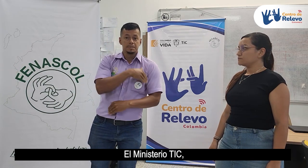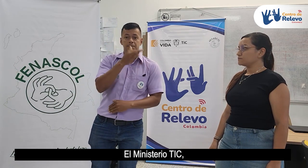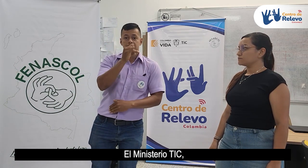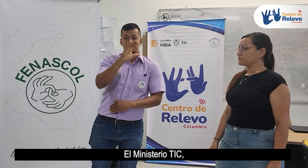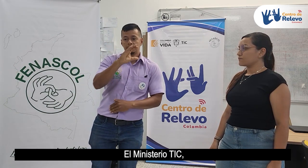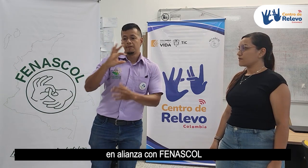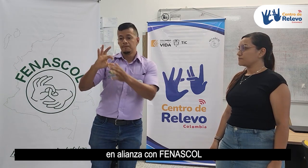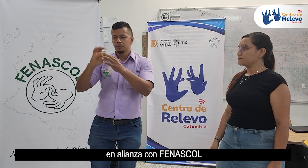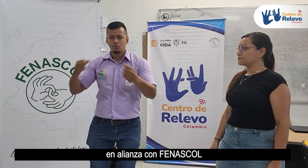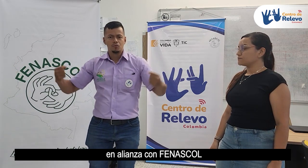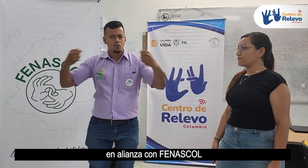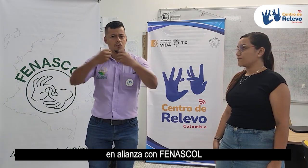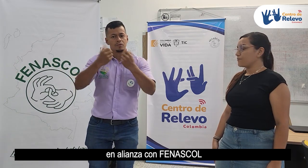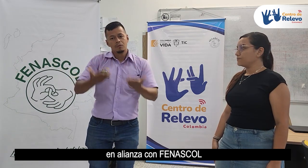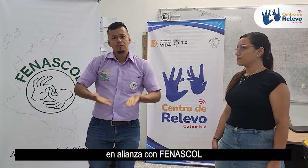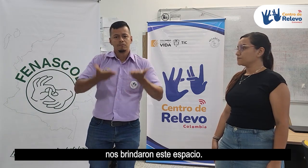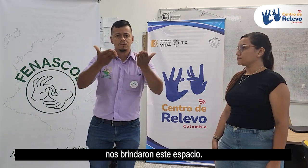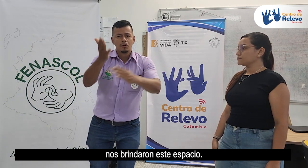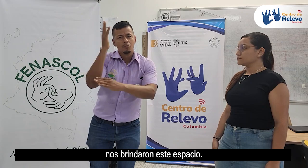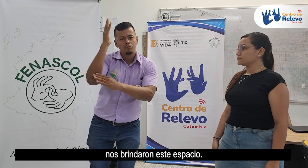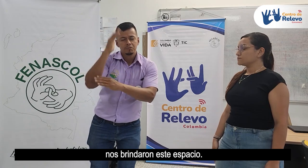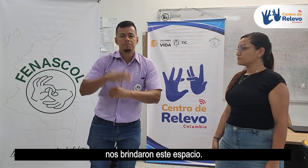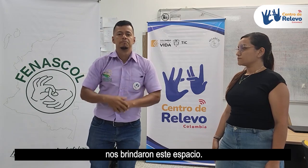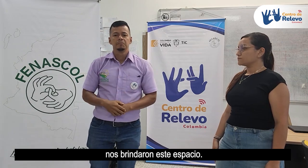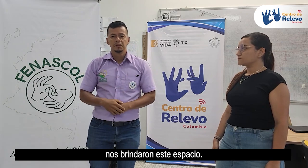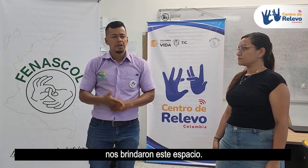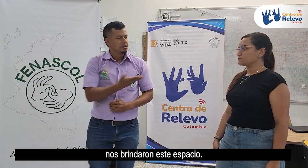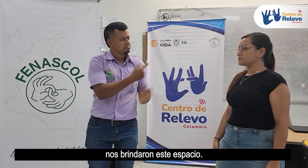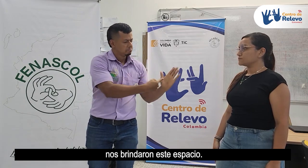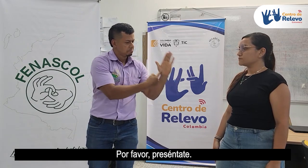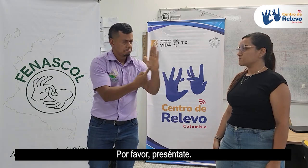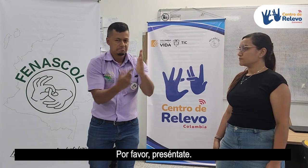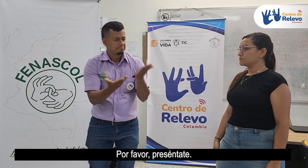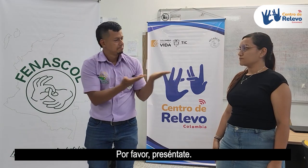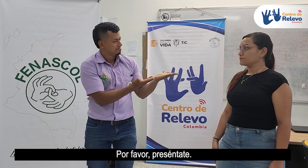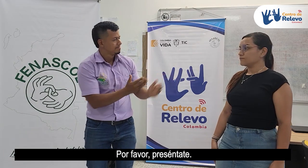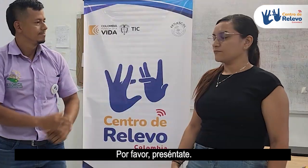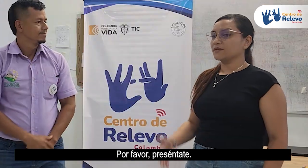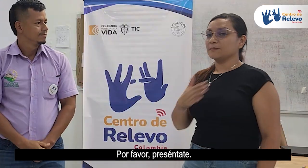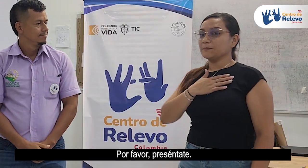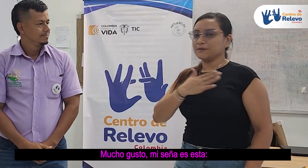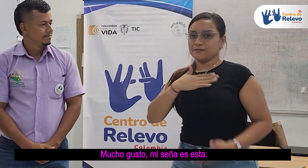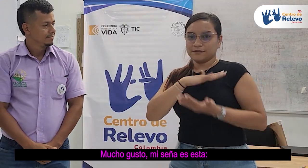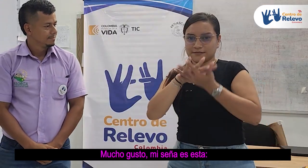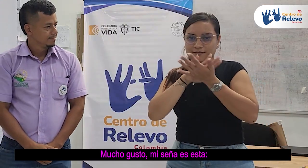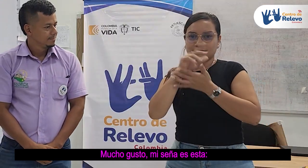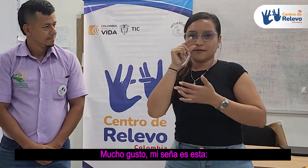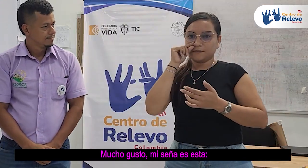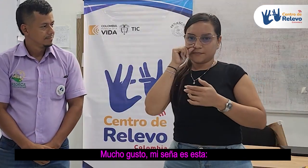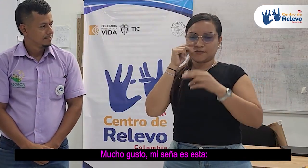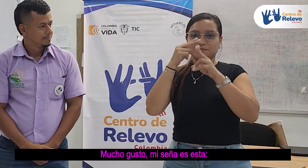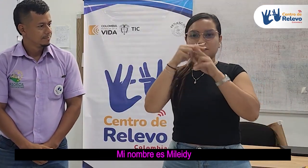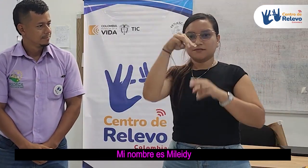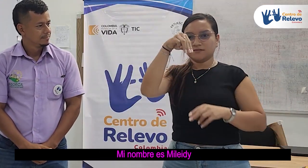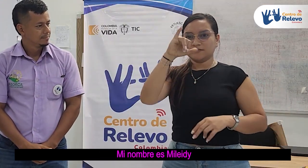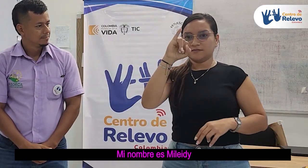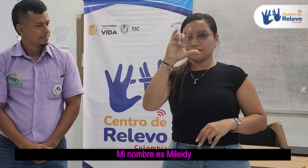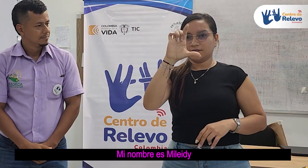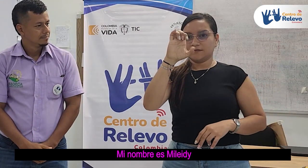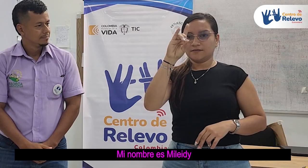Ministerio TIC en alianza con FENASCOL nos brindaron este espacio. Por favor, preséntate. Mucho gusto, mi seña es esta. Mi nombre es mi